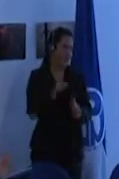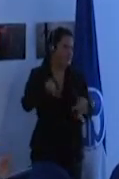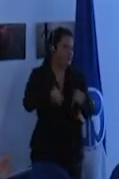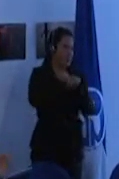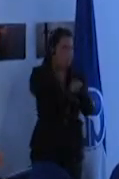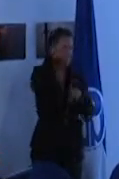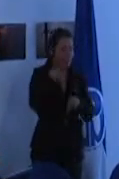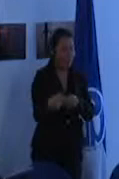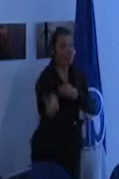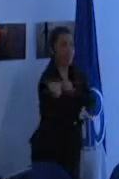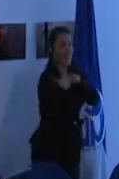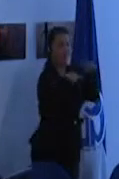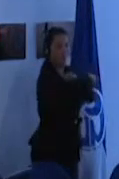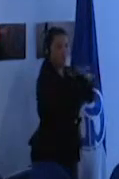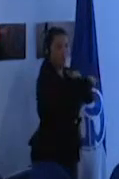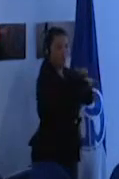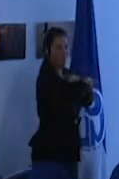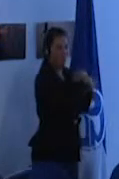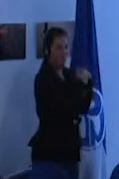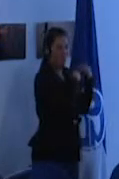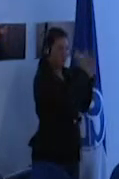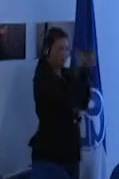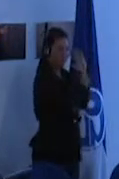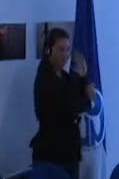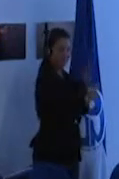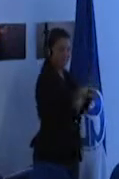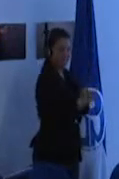los goles de los equipos va a anotar los goles de los equipos